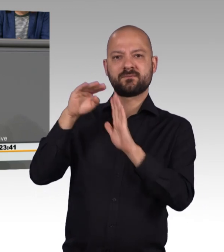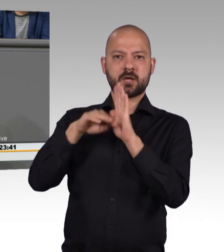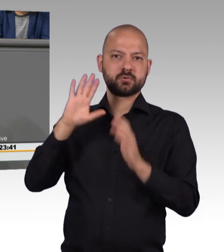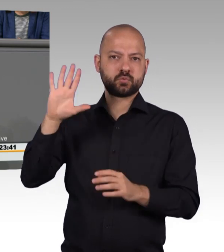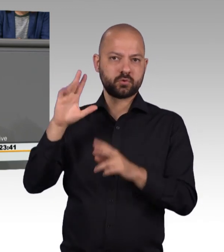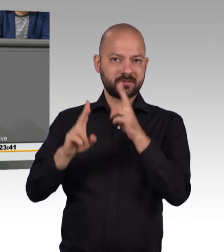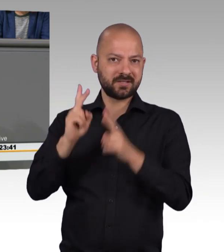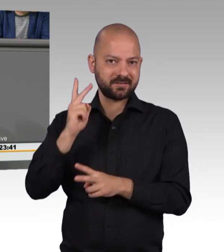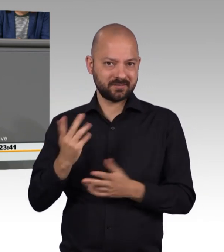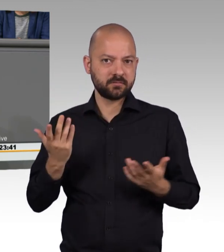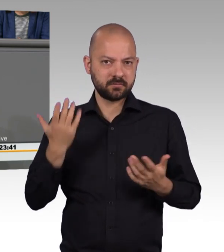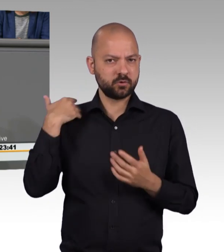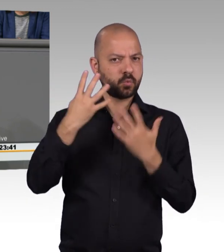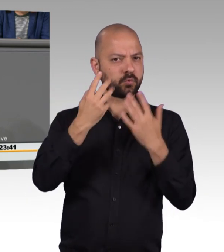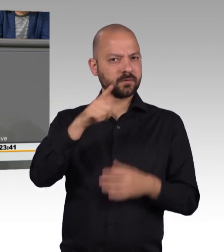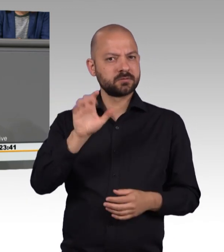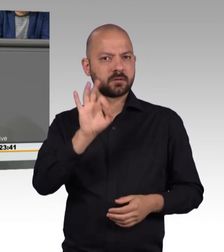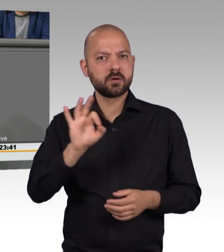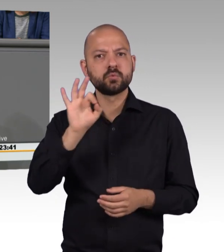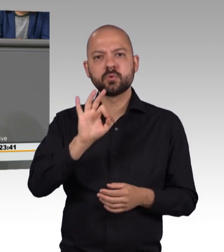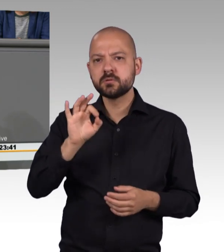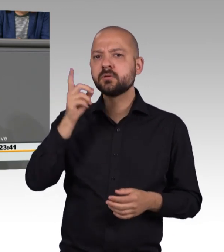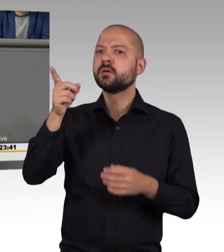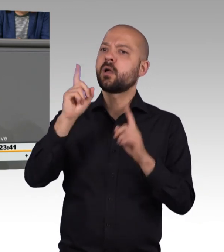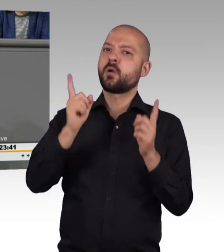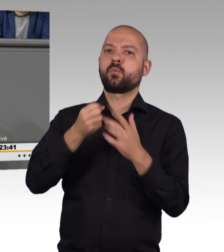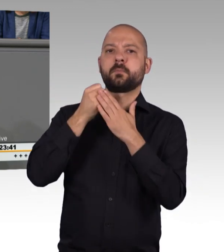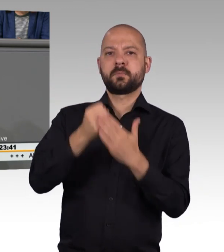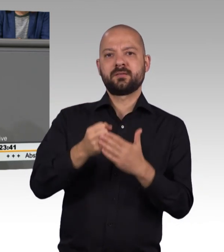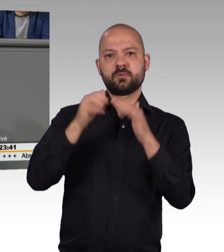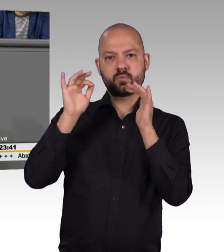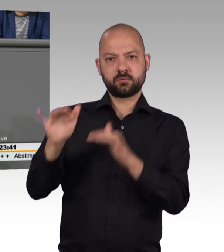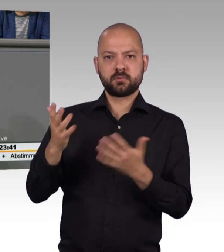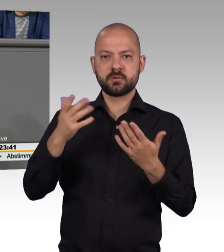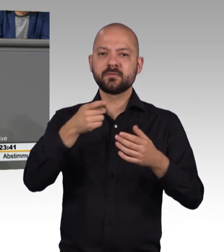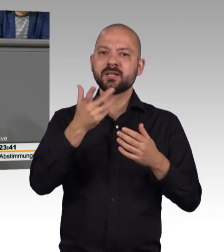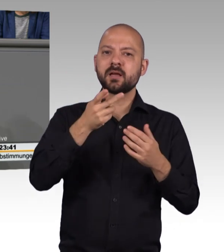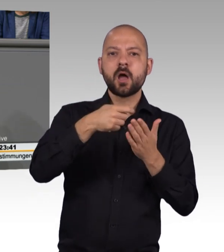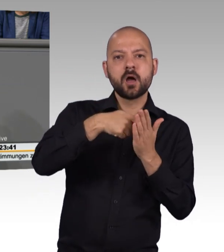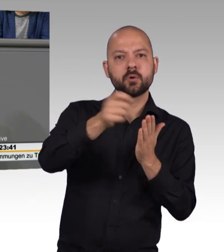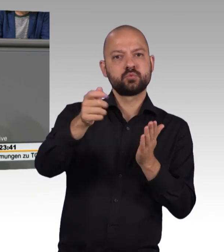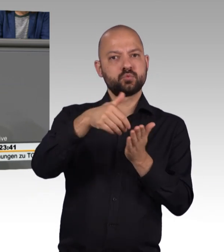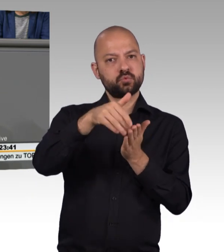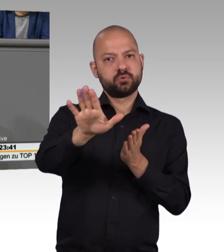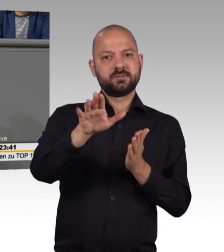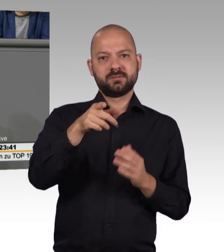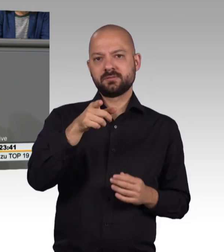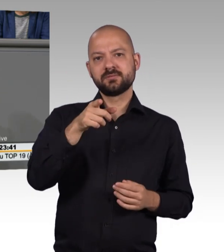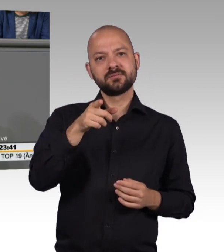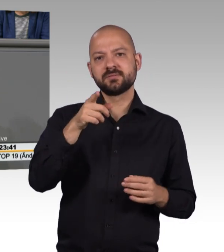Das Bundesverfassungsgericht hat ausdrücklich betont, dass ein Ausschluss vom aktiven Wahlrecht verfassungsrechtlich gerechtfertigt sein kann, wenn bei einer